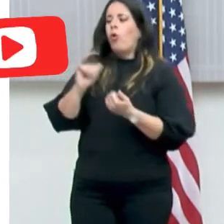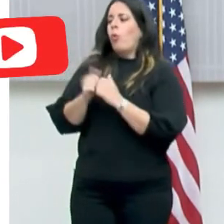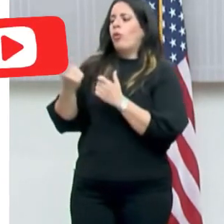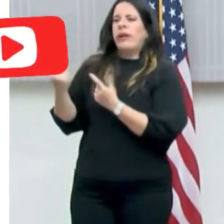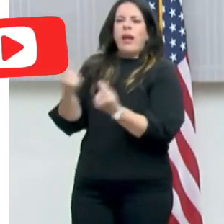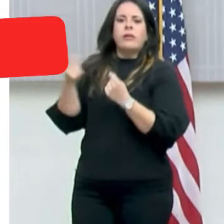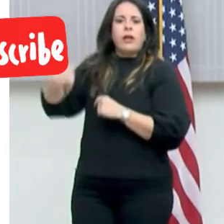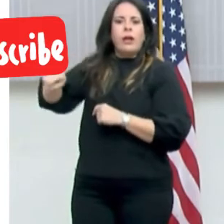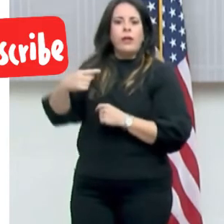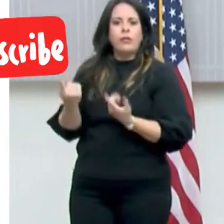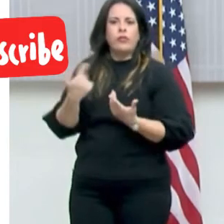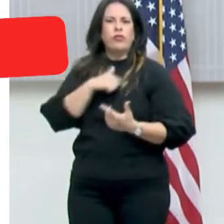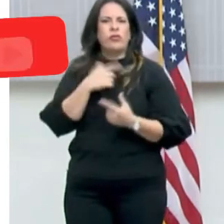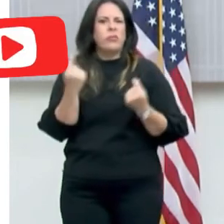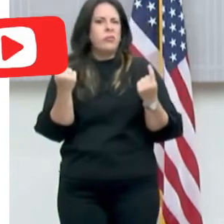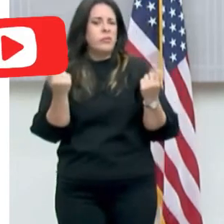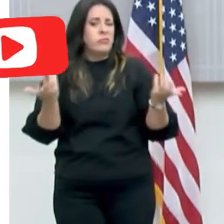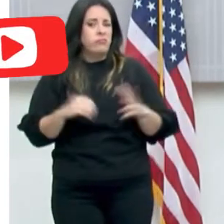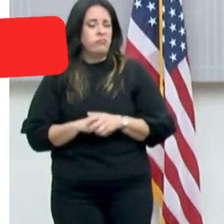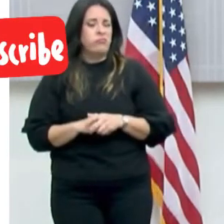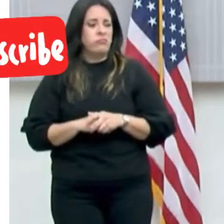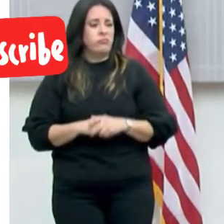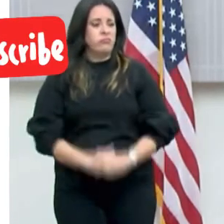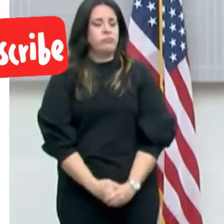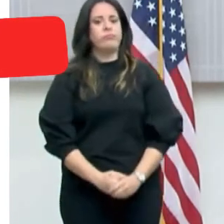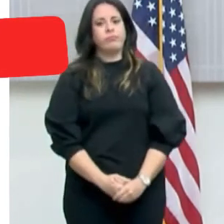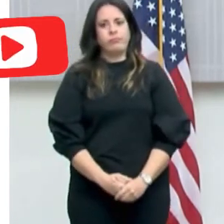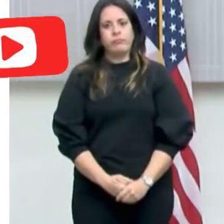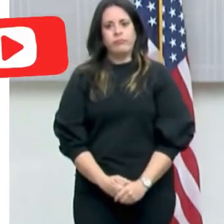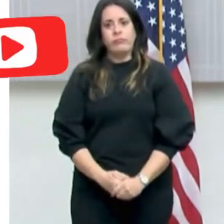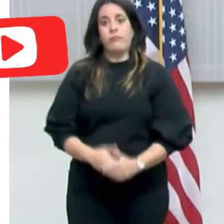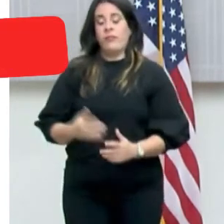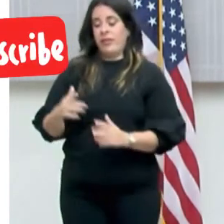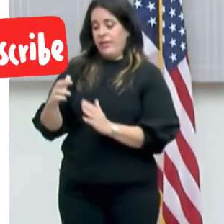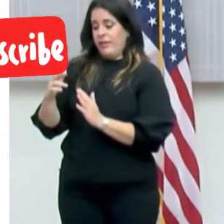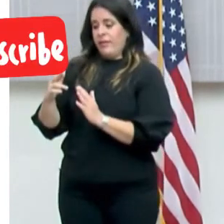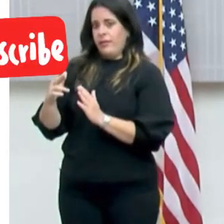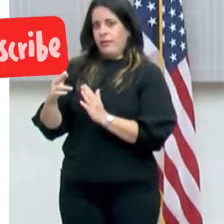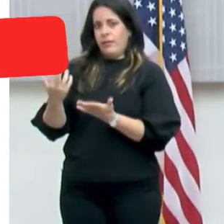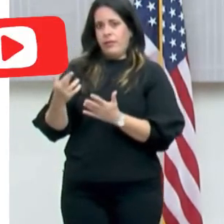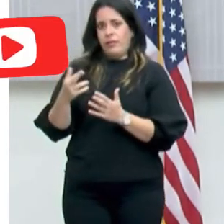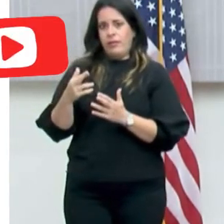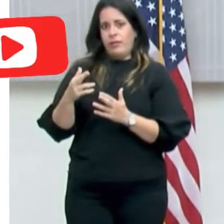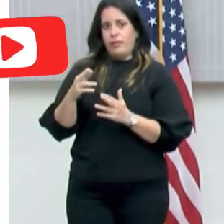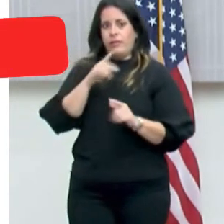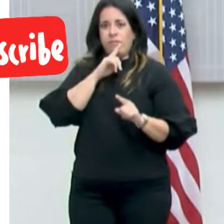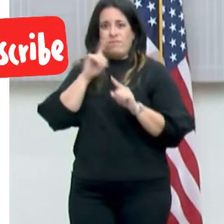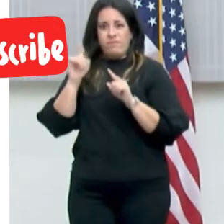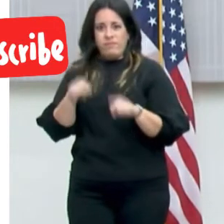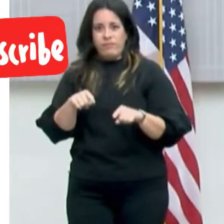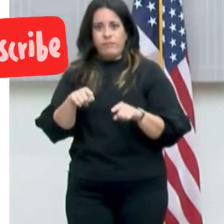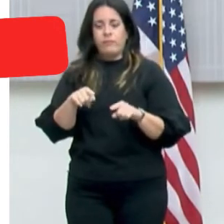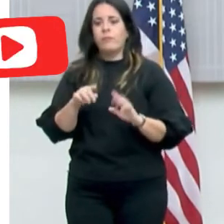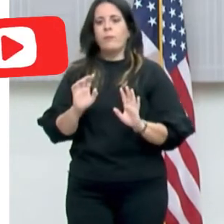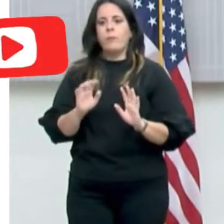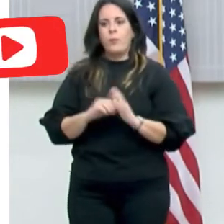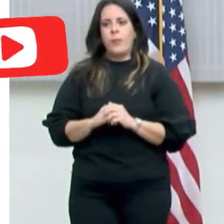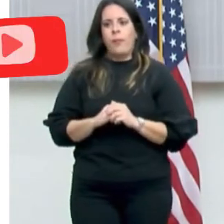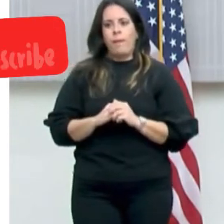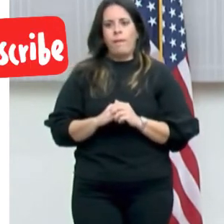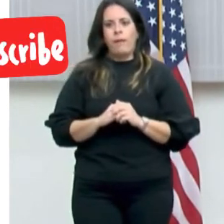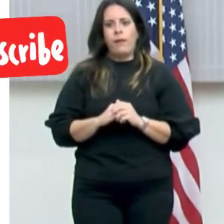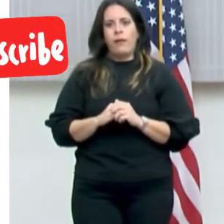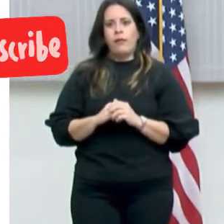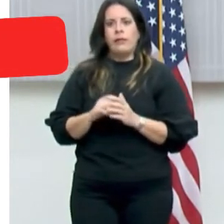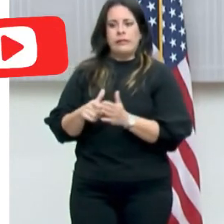negocios. ¿Qué hacemos antes entonces? Bueno, la prohibición de aglomeración, no prohibición, la disposición